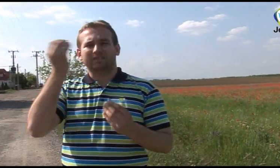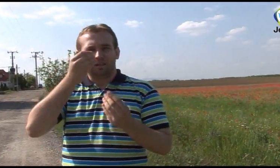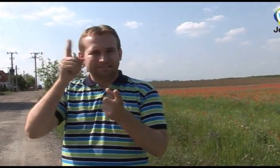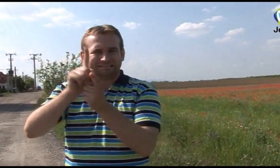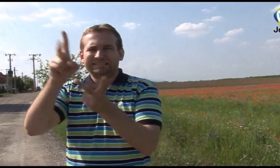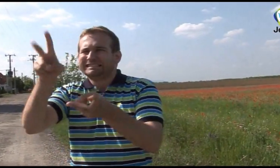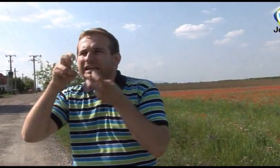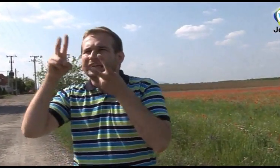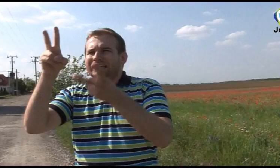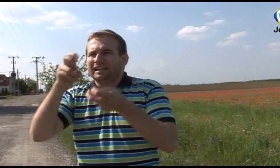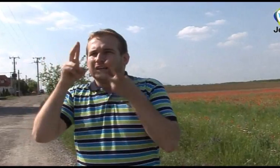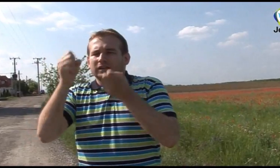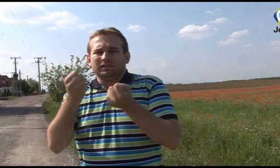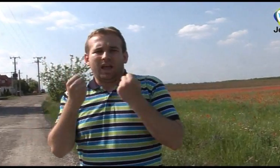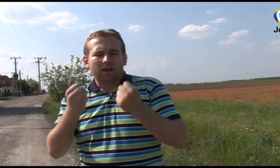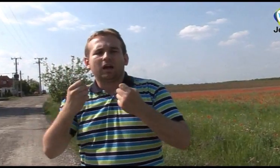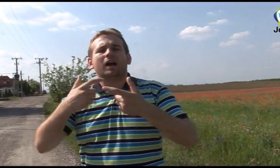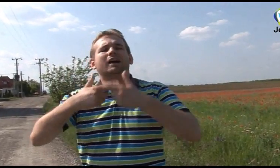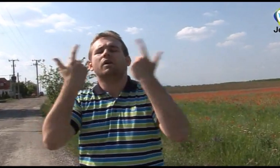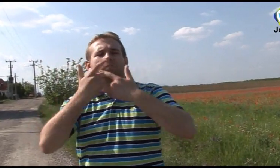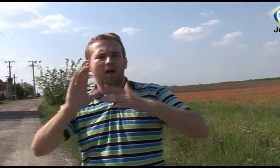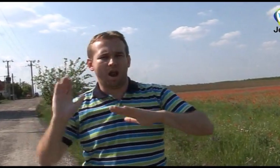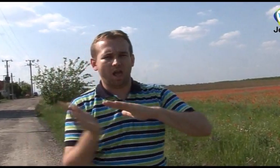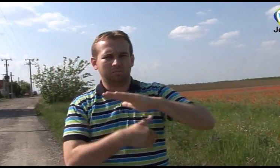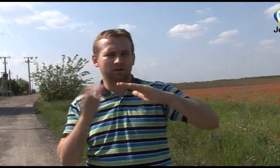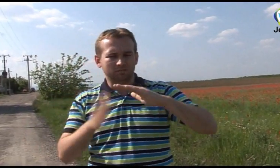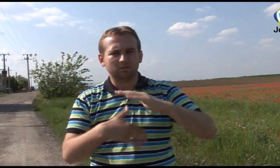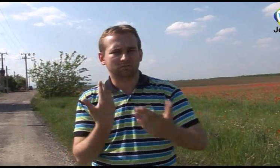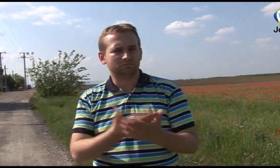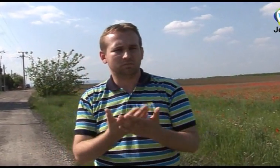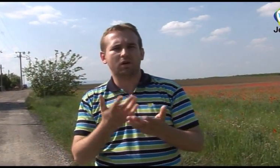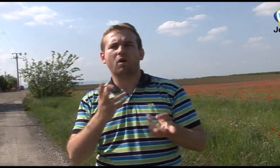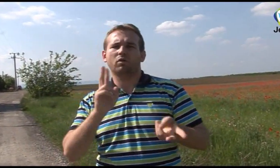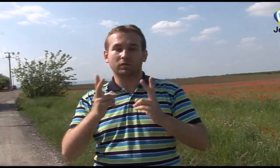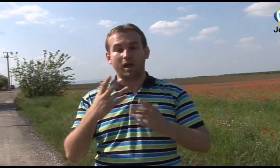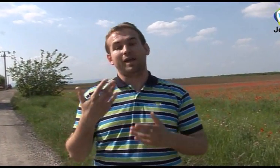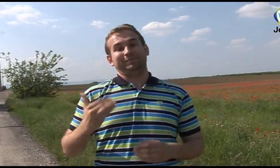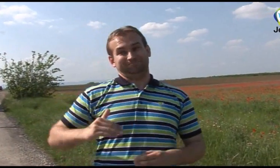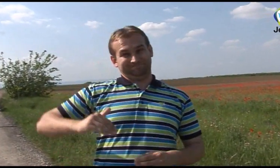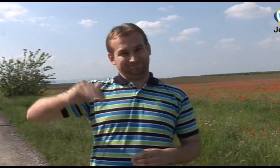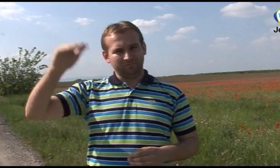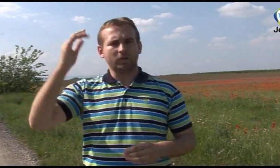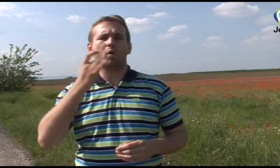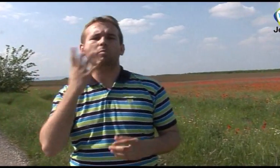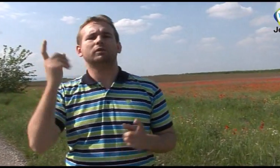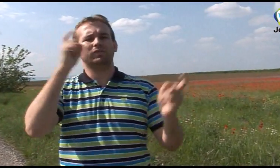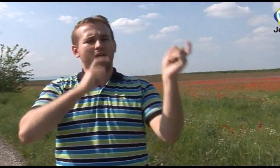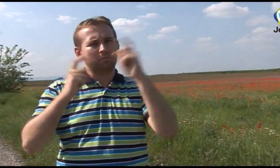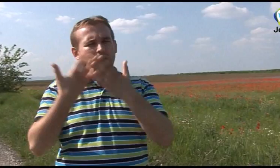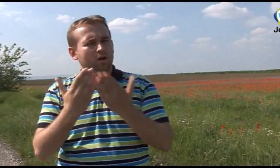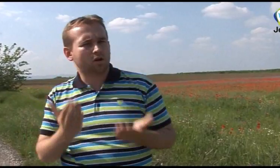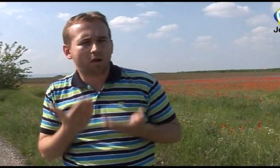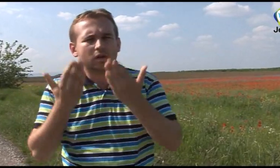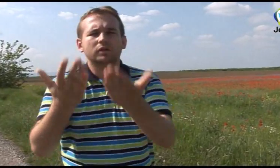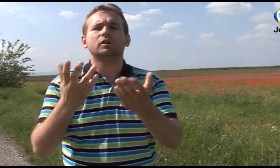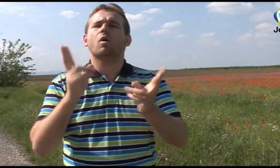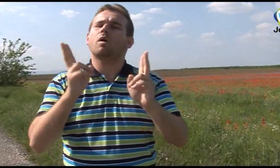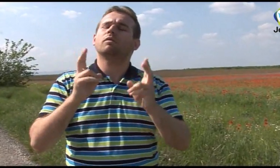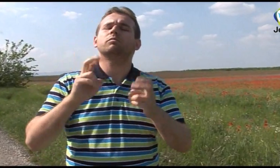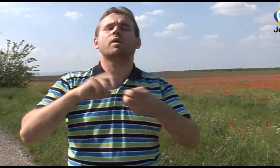befogadásában. Ezzel a módszertel a tanulók csak úgy tudják követni a tanórákat, ha folyamatosan a pedagógus száját figyelték. Fontos